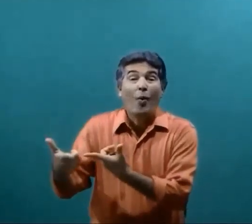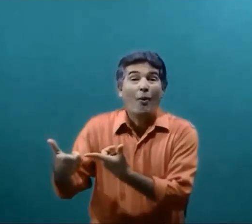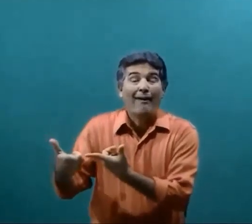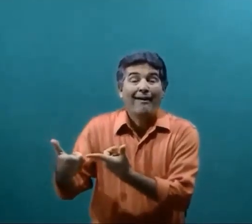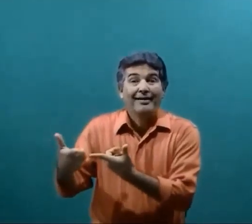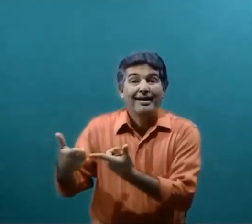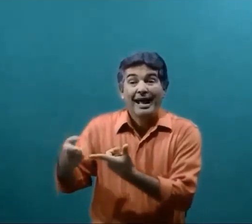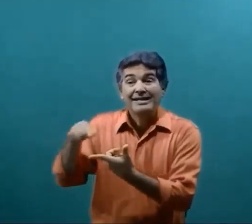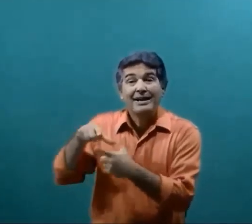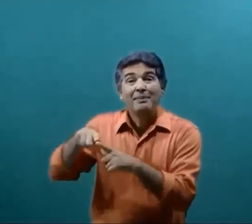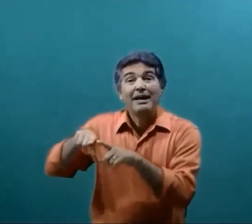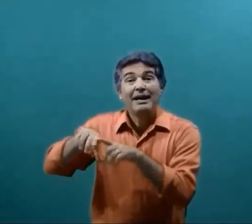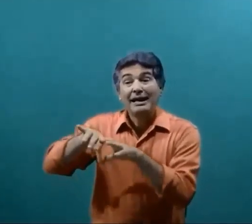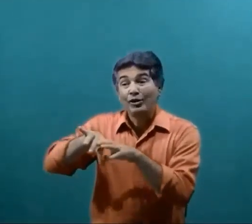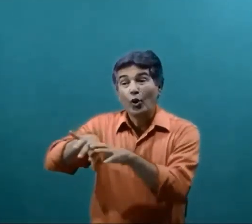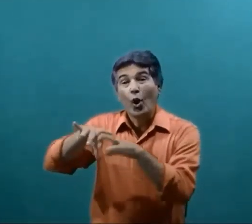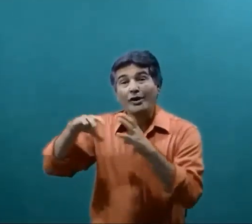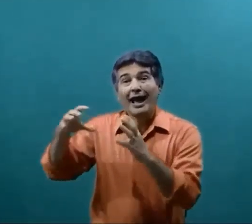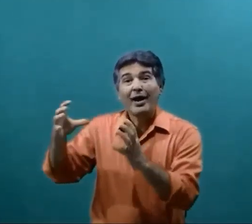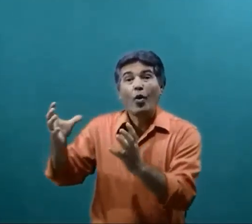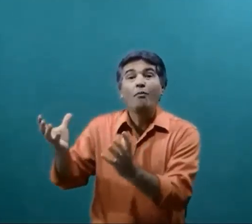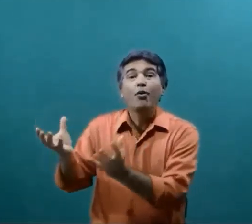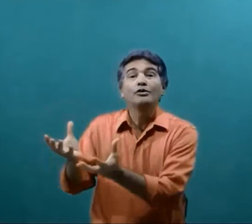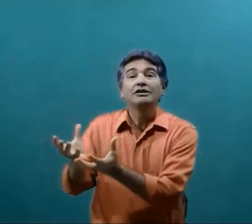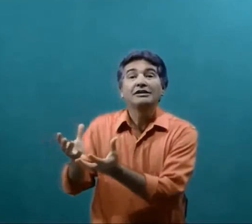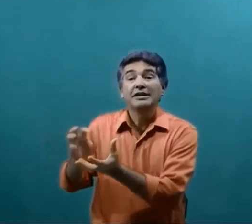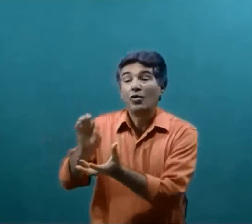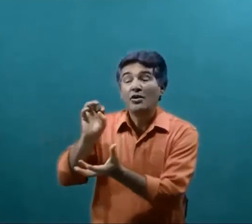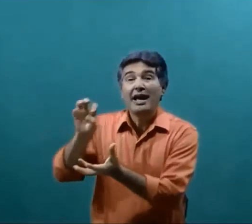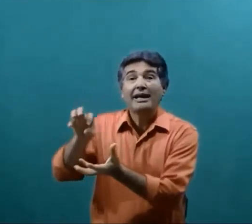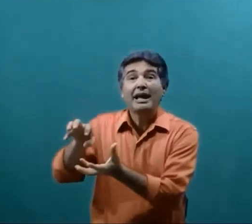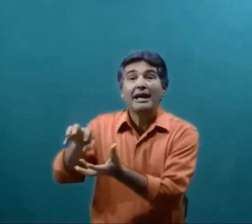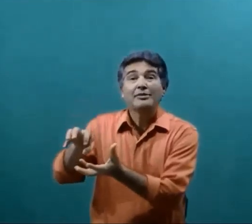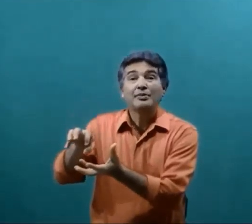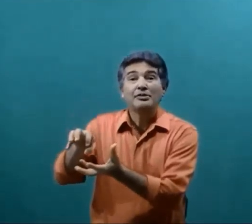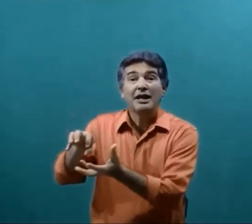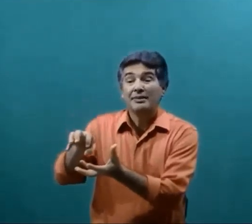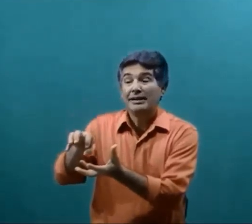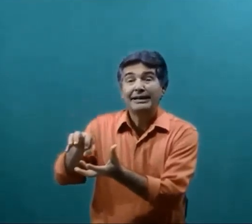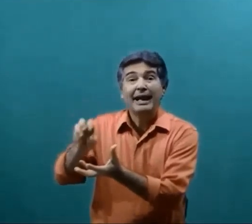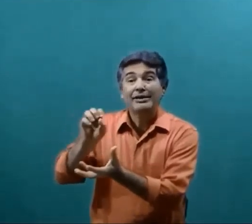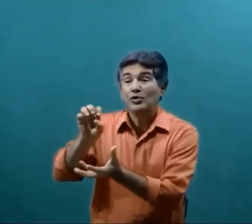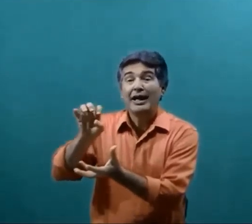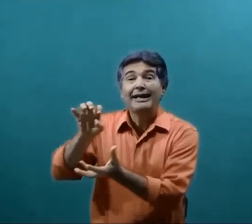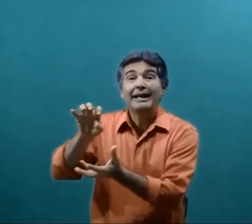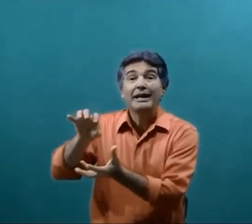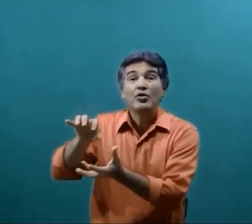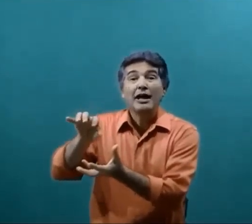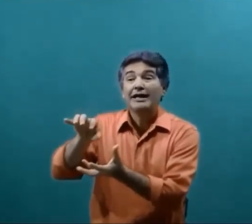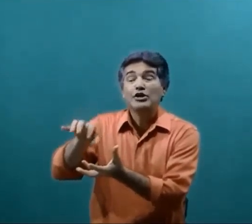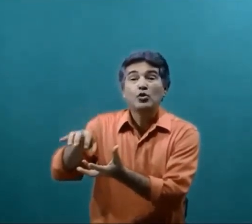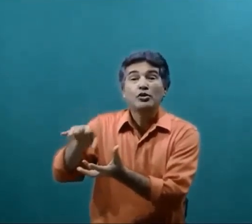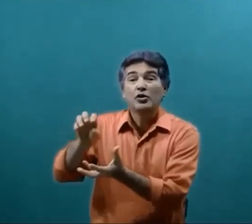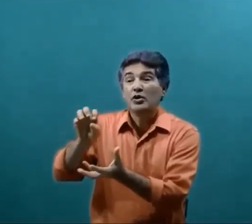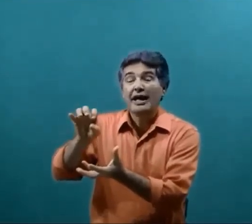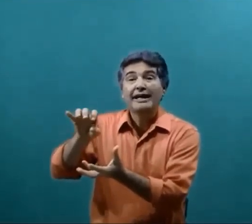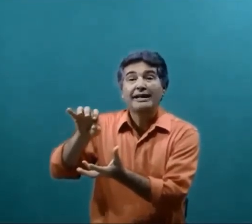É saber Toda a composição O que é que Responsabilidade O que é que O que é que Estuda O que é que